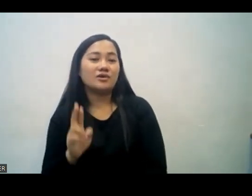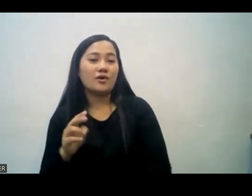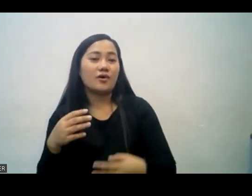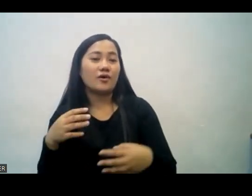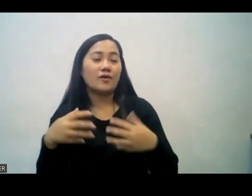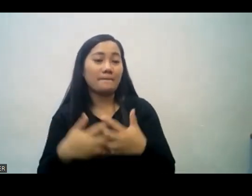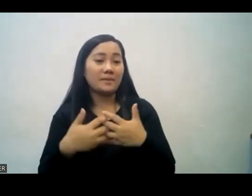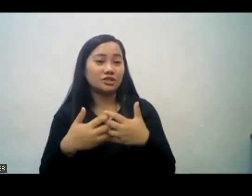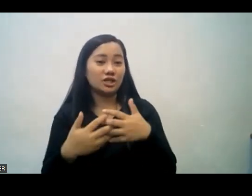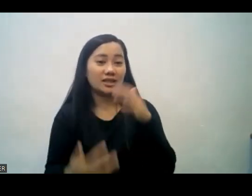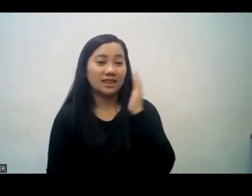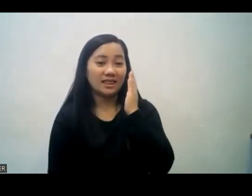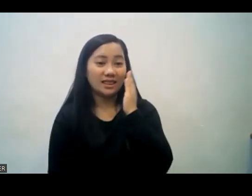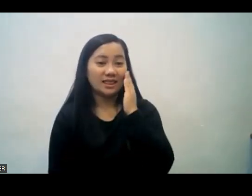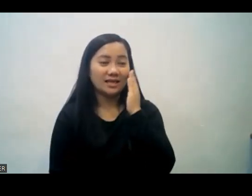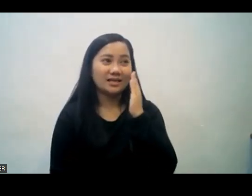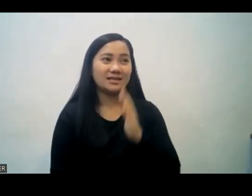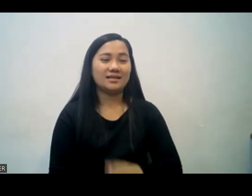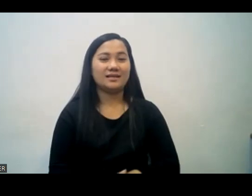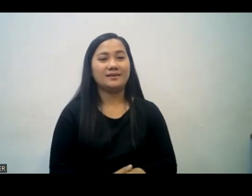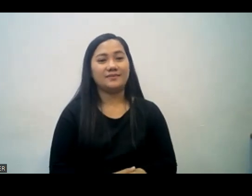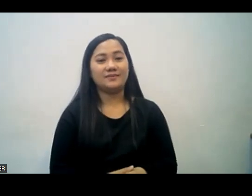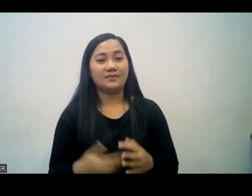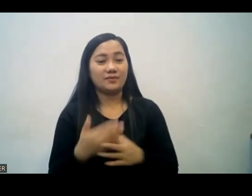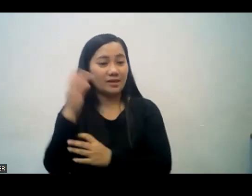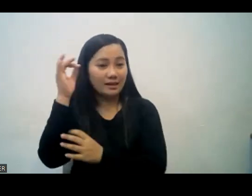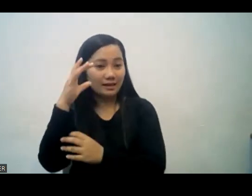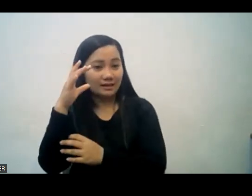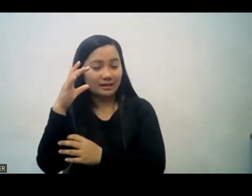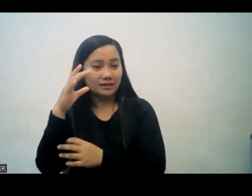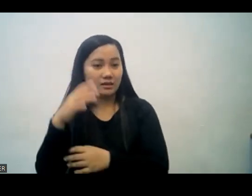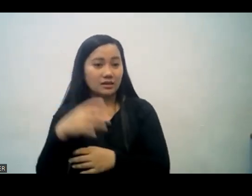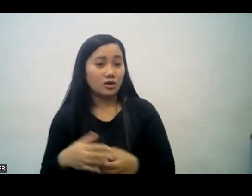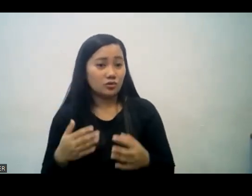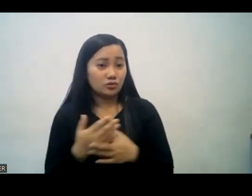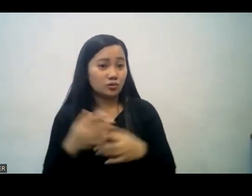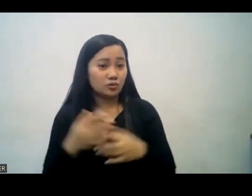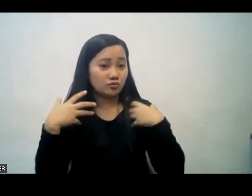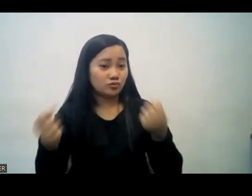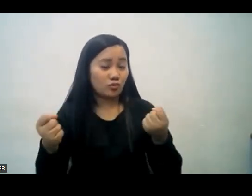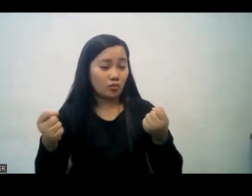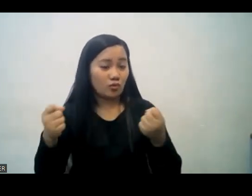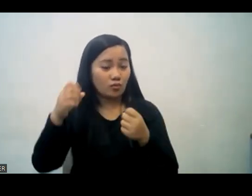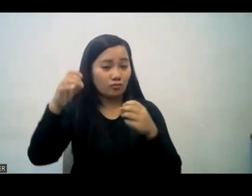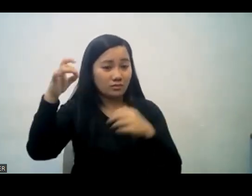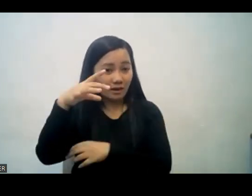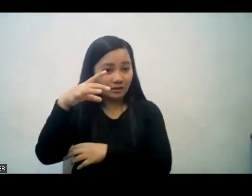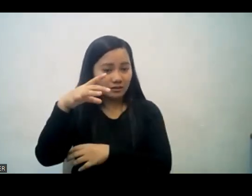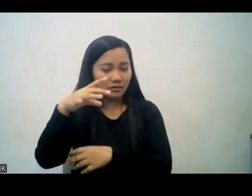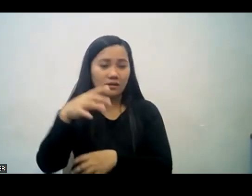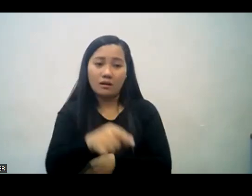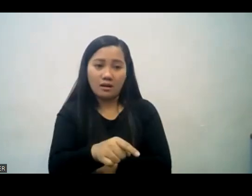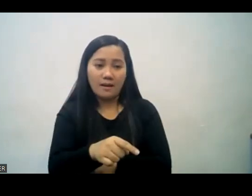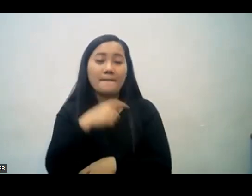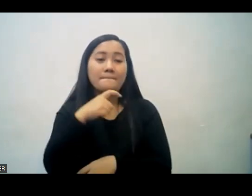Kaya sa pamagitan lang ng ilaw na malakas kakaya rin po natin makapagputol ng maging metal. Laser